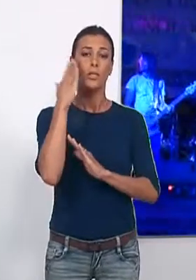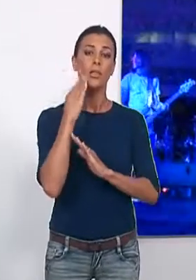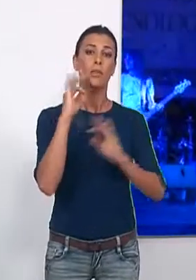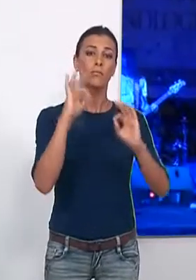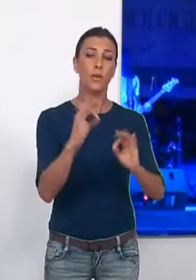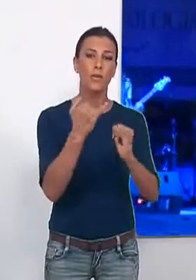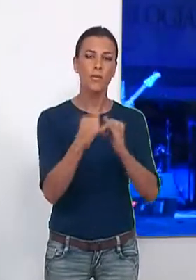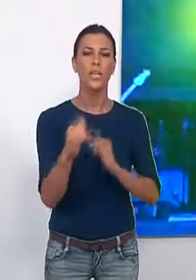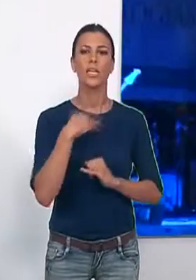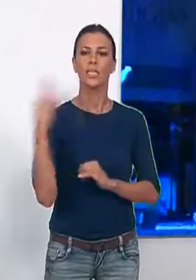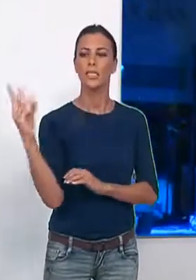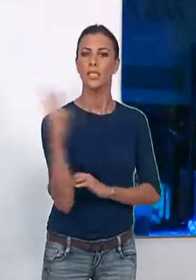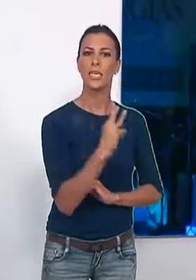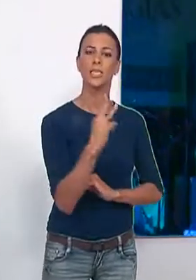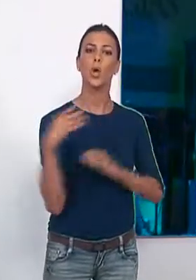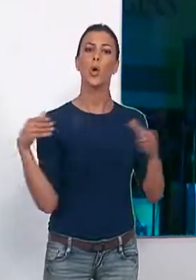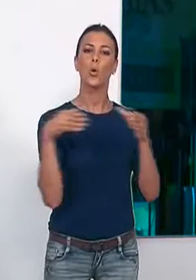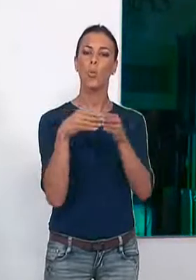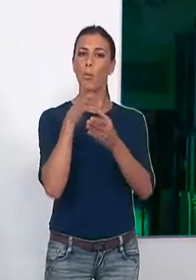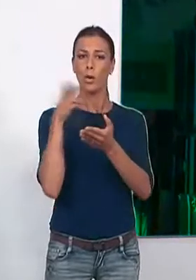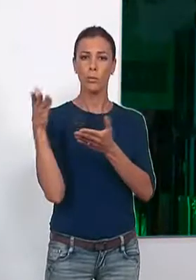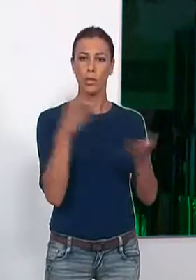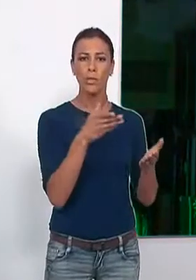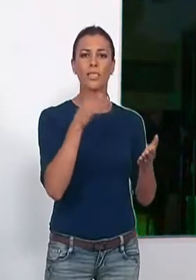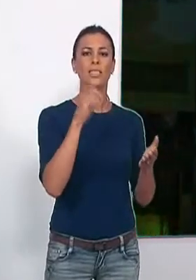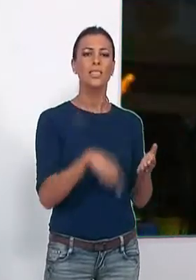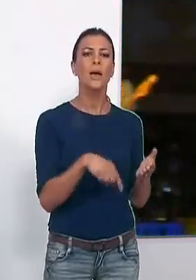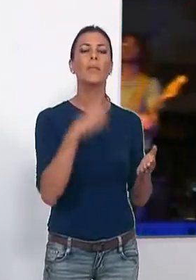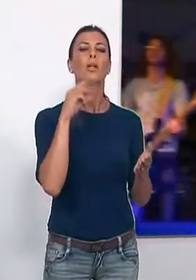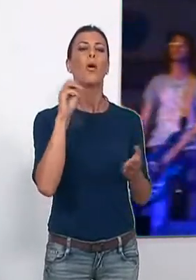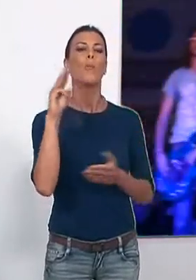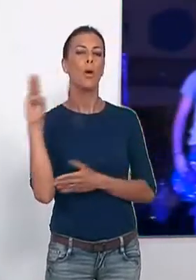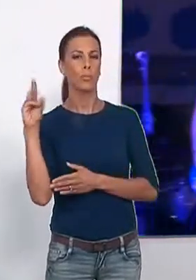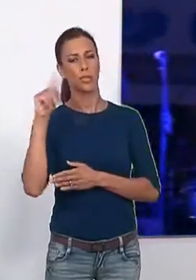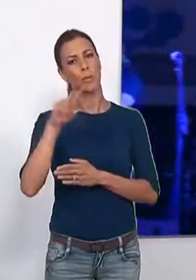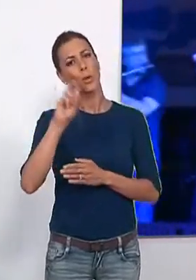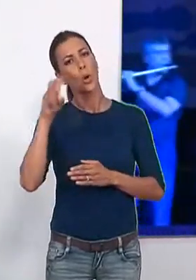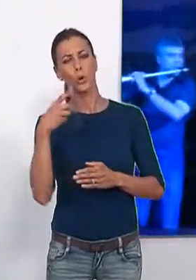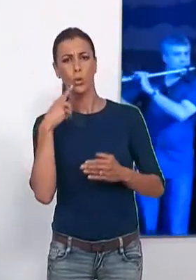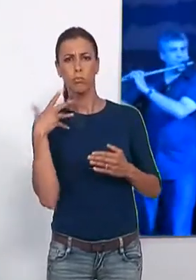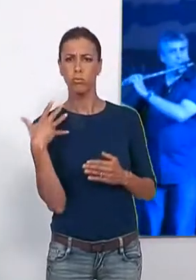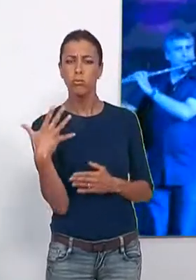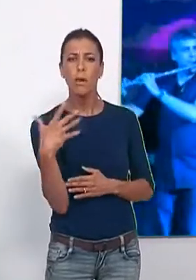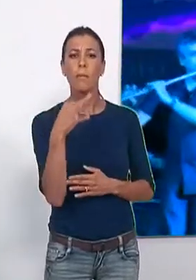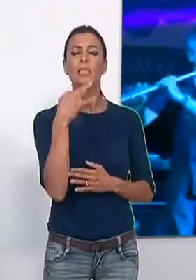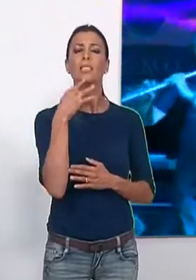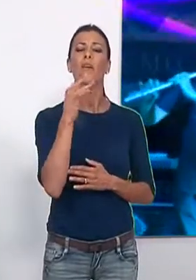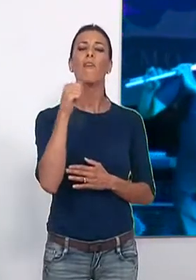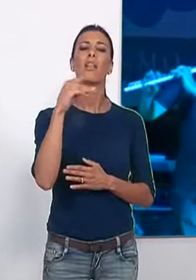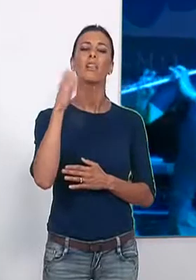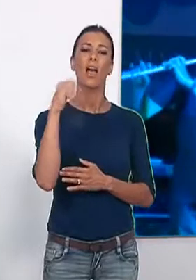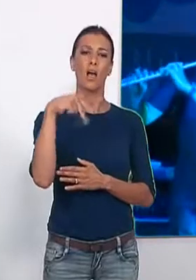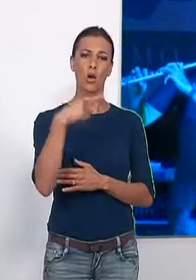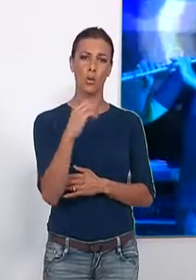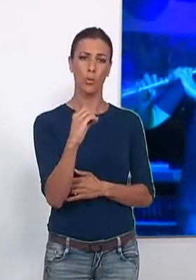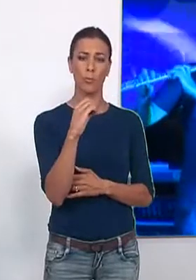final actuarán los tres grupos invitados, además ante la banda de pop Iván Ferreiro y el fuel fandango,